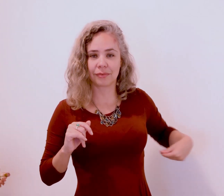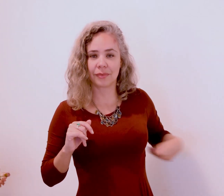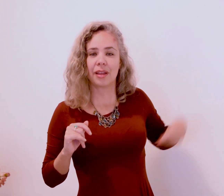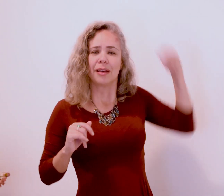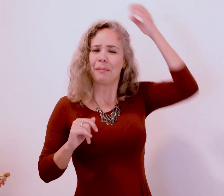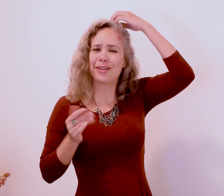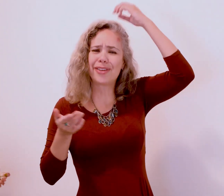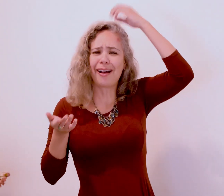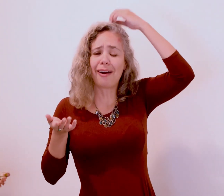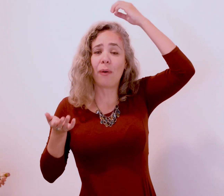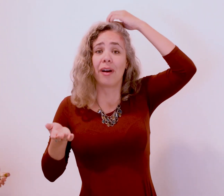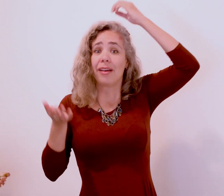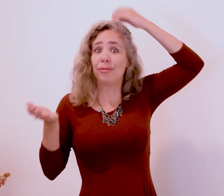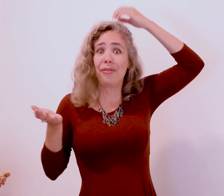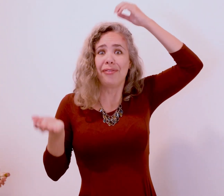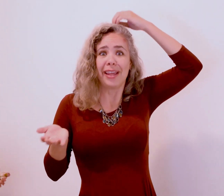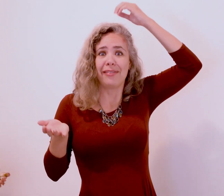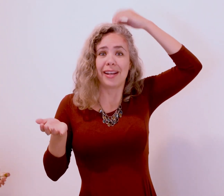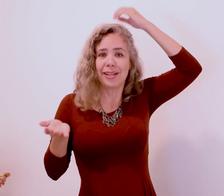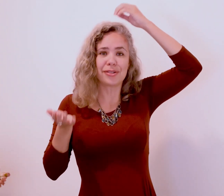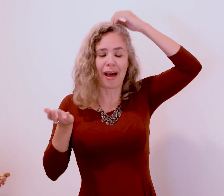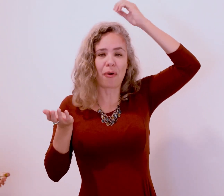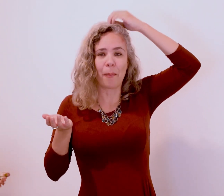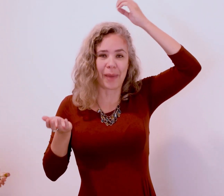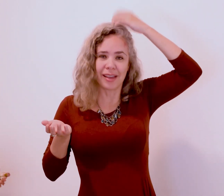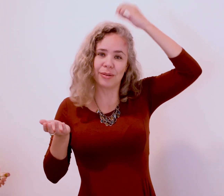Mas Carol, eu não deveria estar com medo